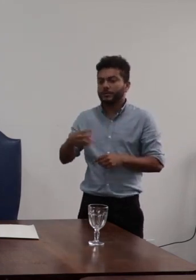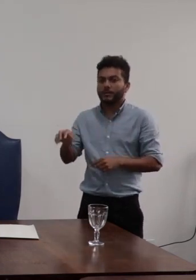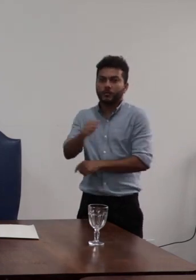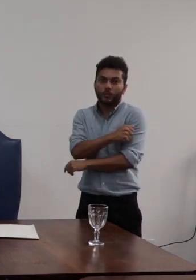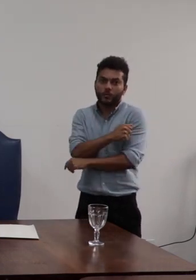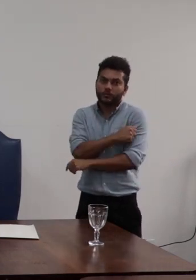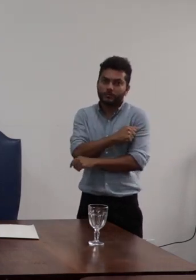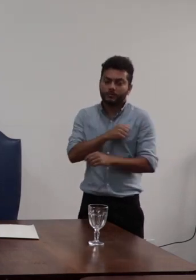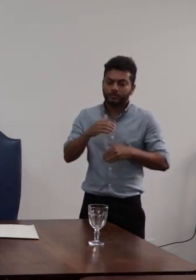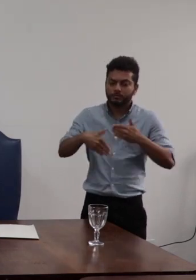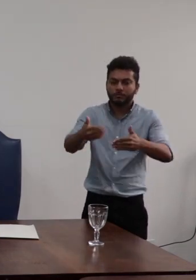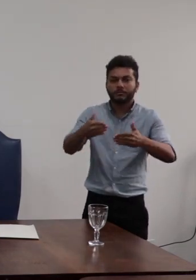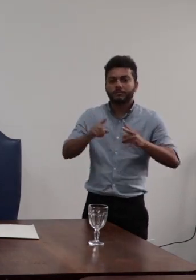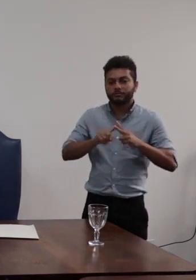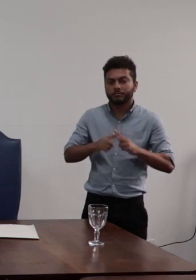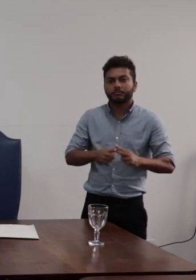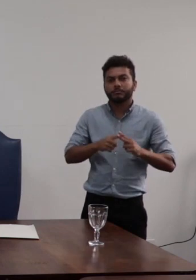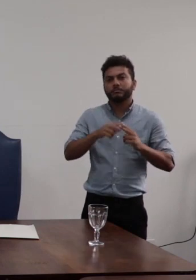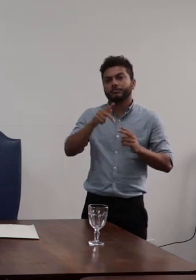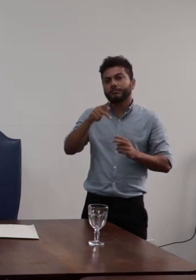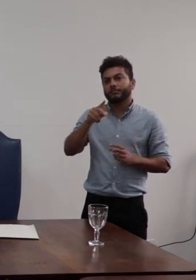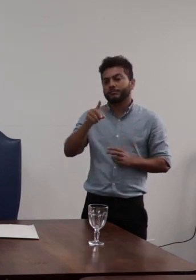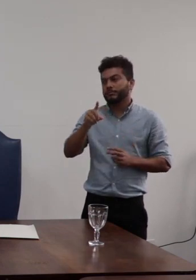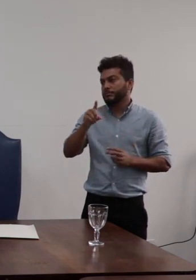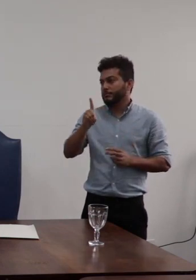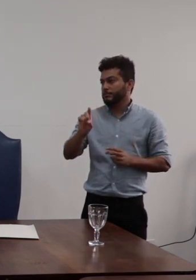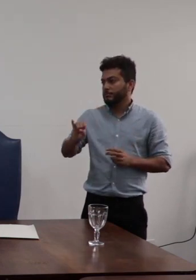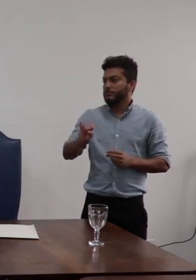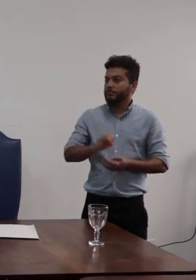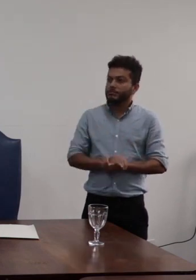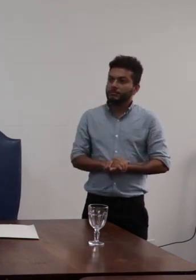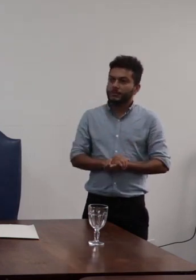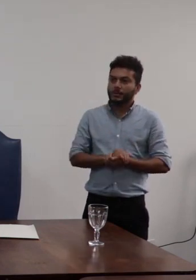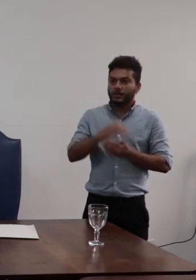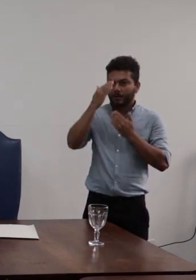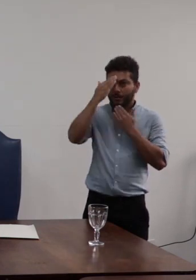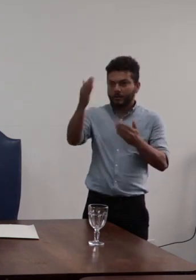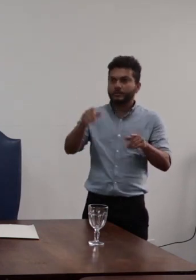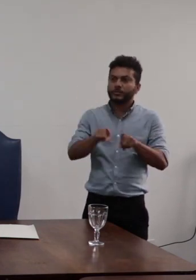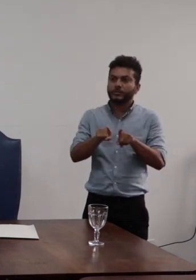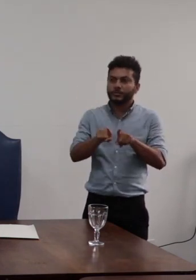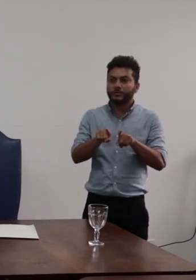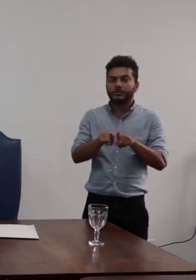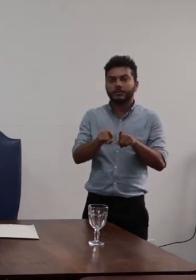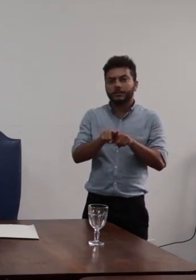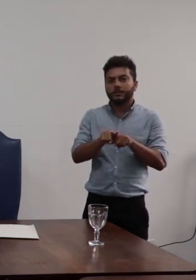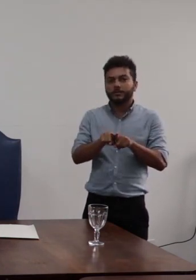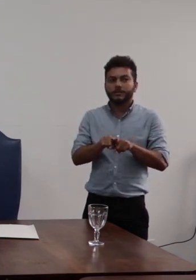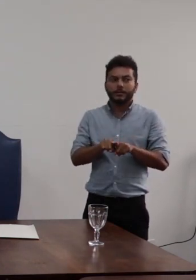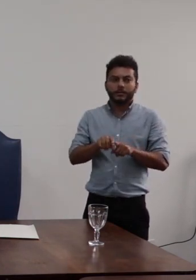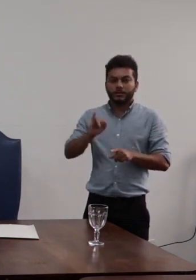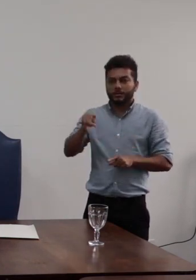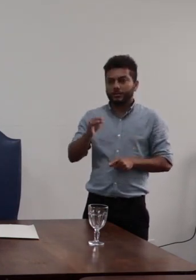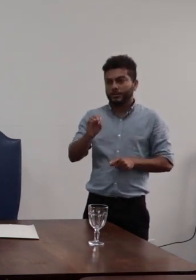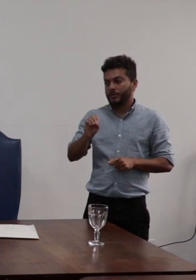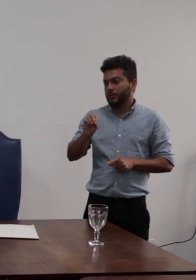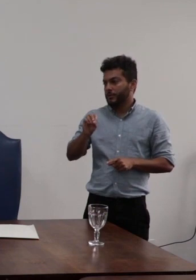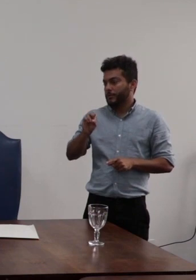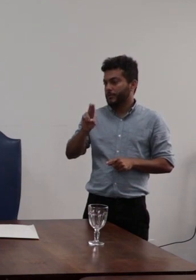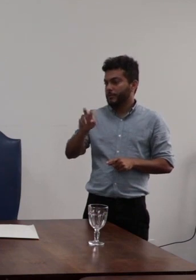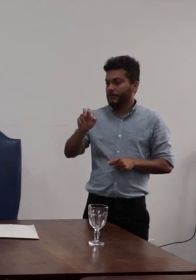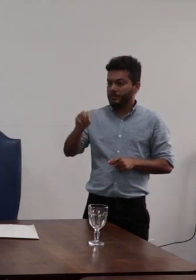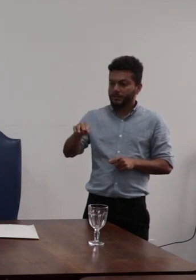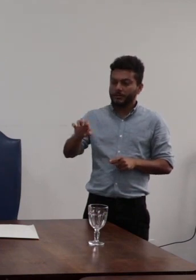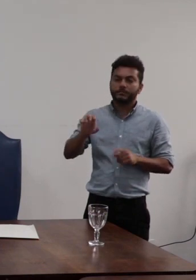no processo de revisão do PDI e agradeço aqui de forma especial a Giovanni pela apresentação desses dados feito então